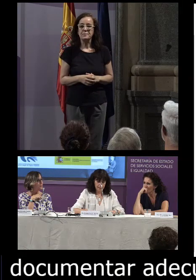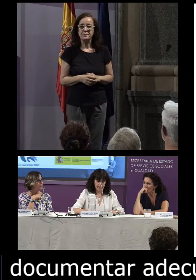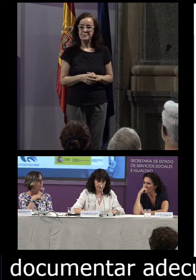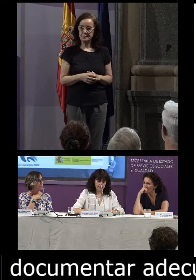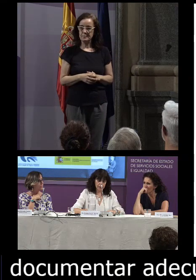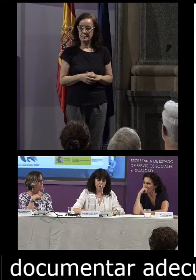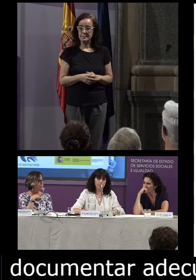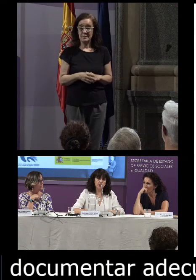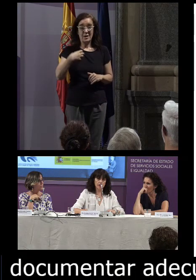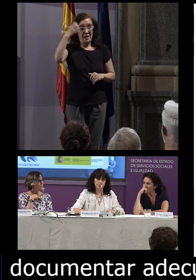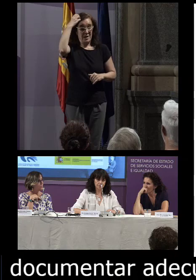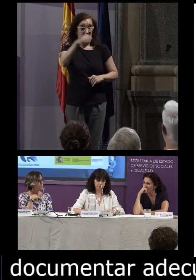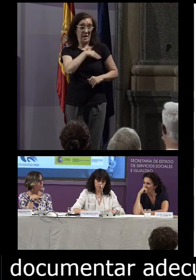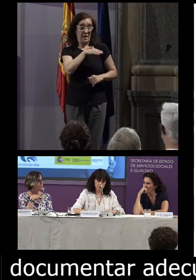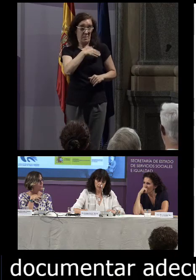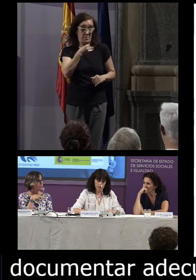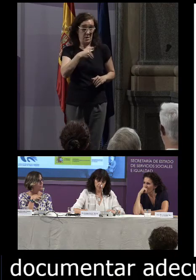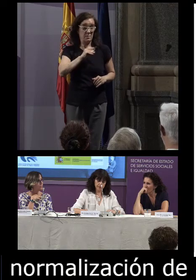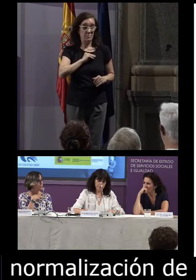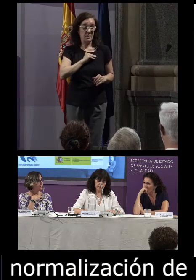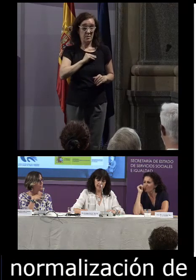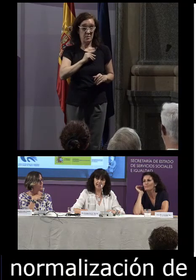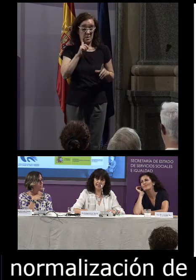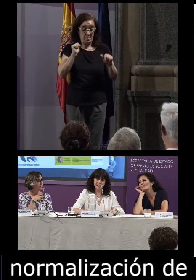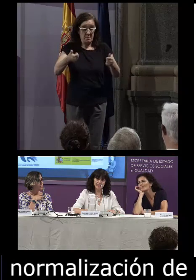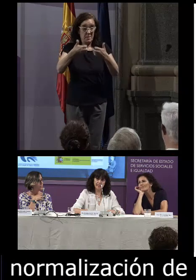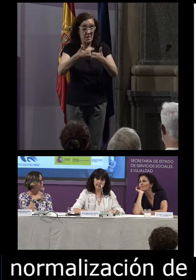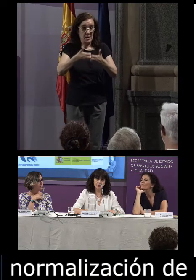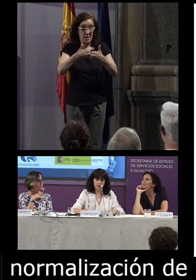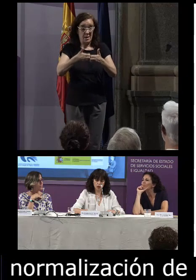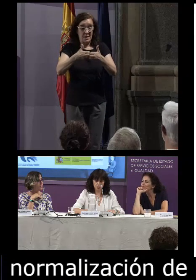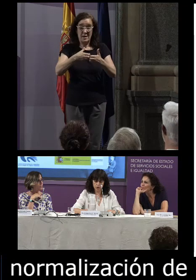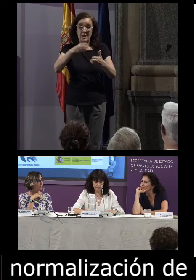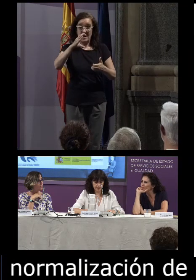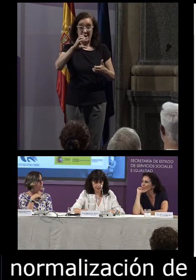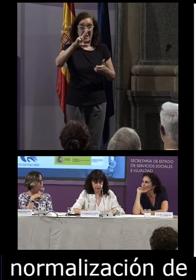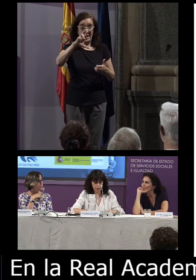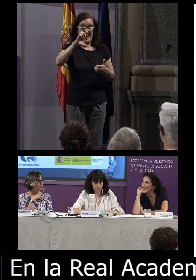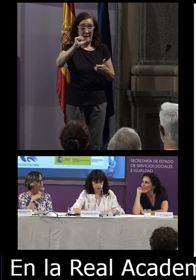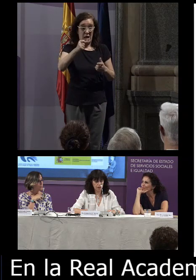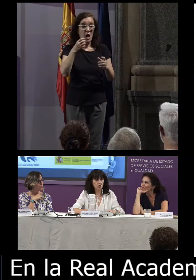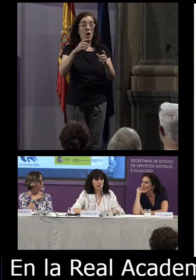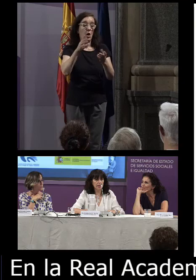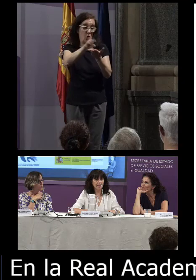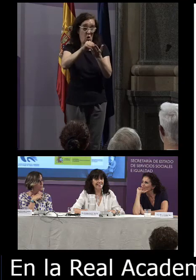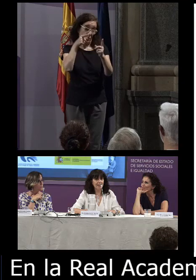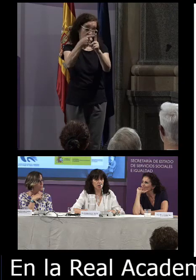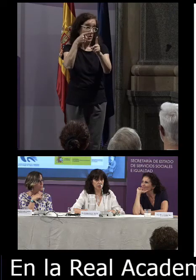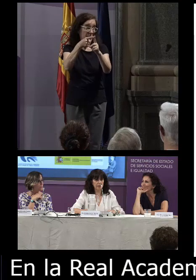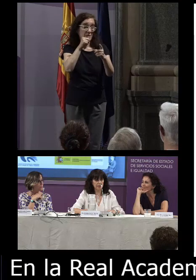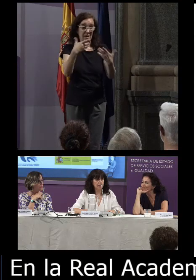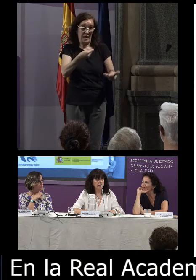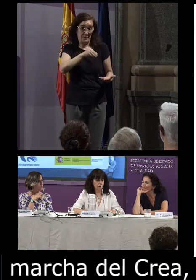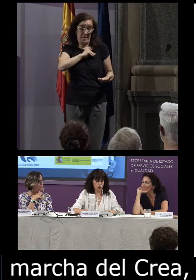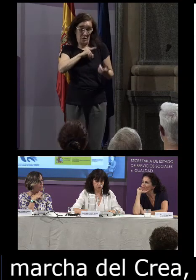en la Real Academia española la puesta en marcha del CREA del corpus de referencia del español actual y del